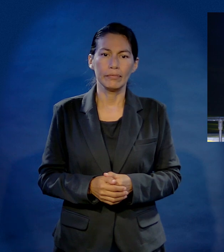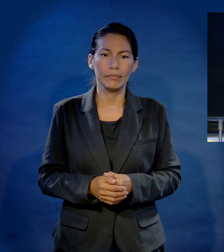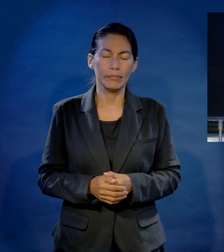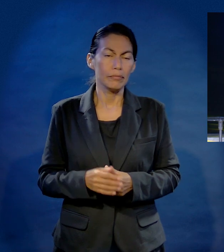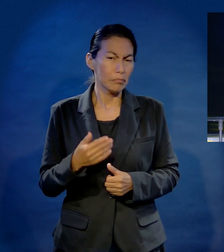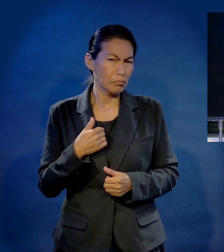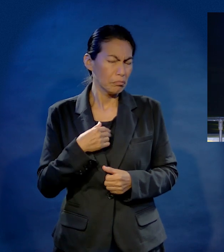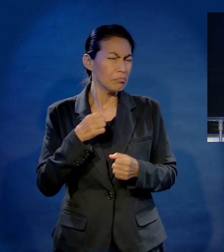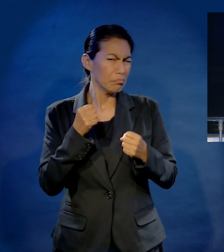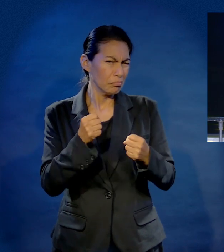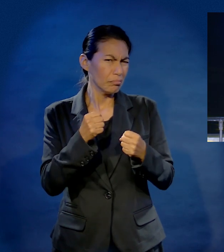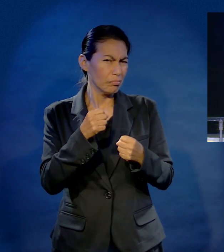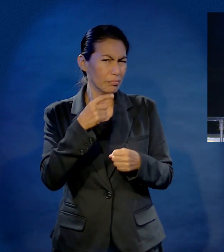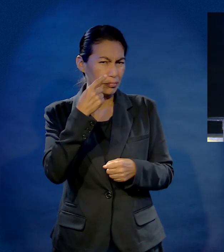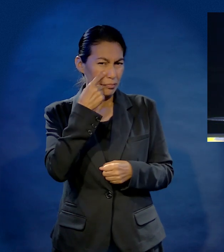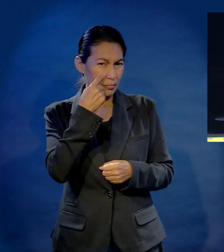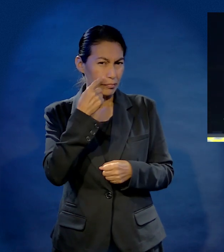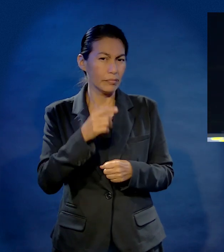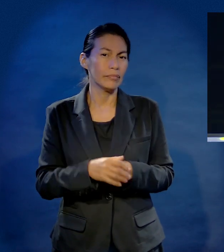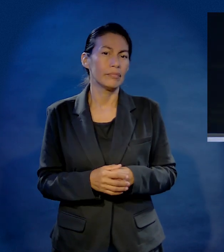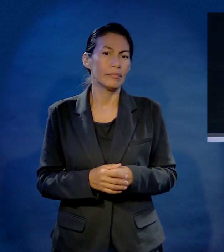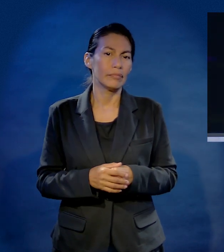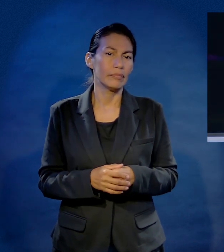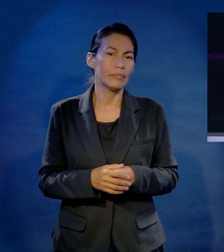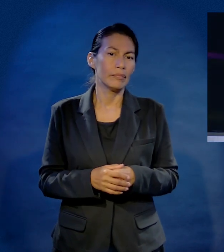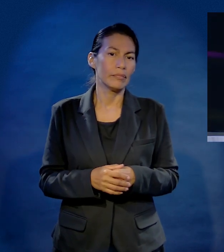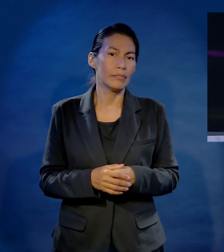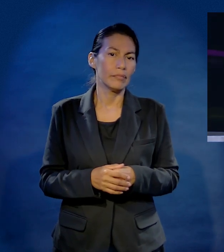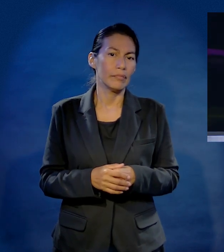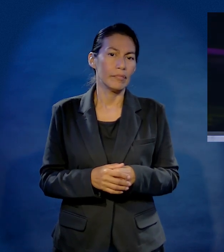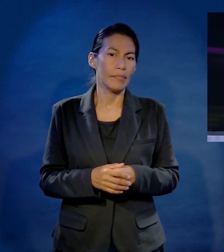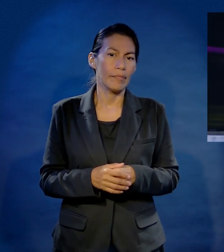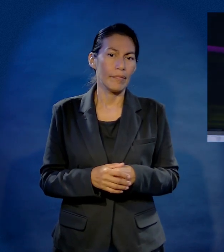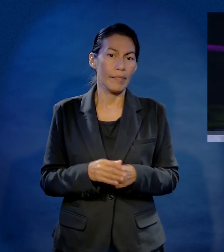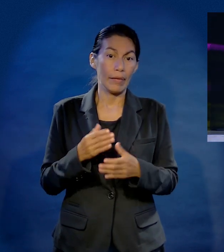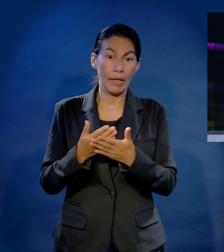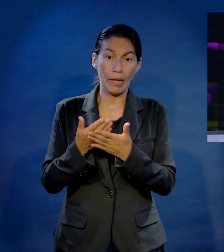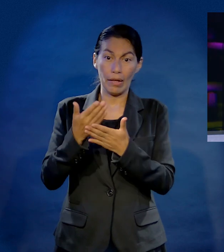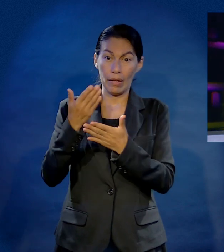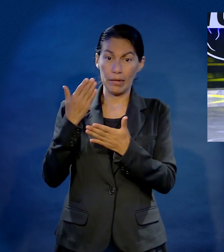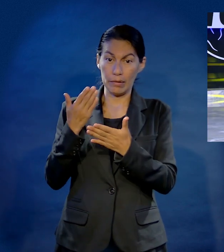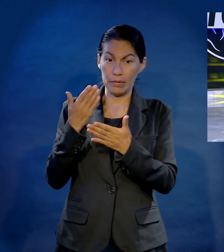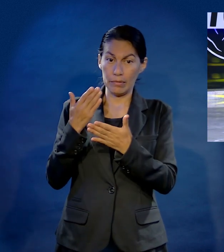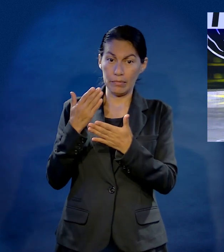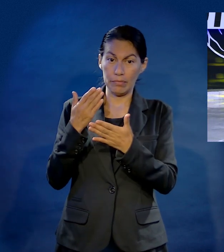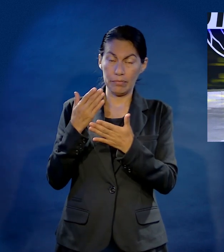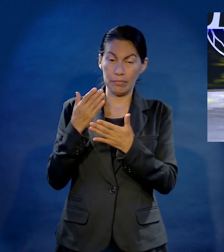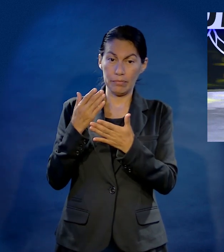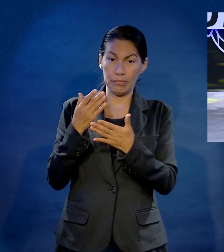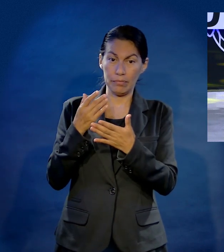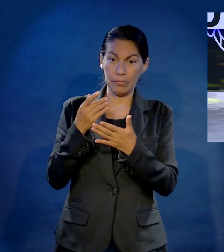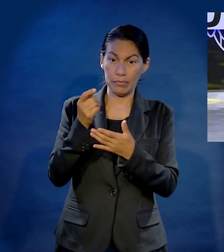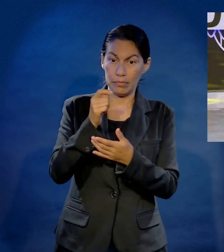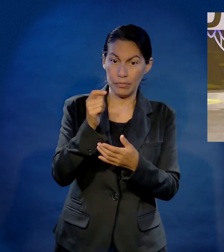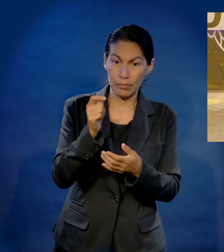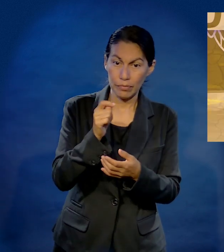Espero no decepcionarte, pero esto es así, yo lo creo. Antes de iniciar una relación, es importante